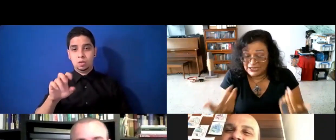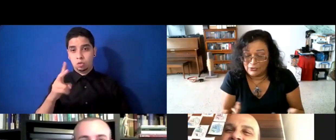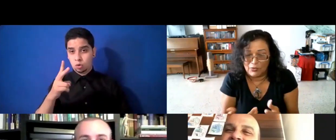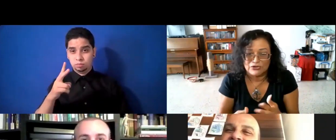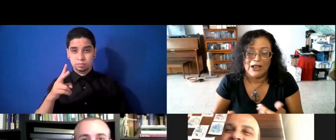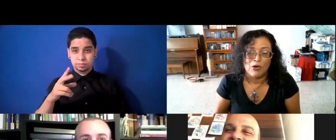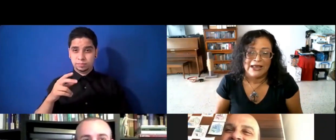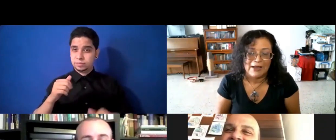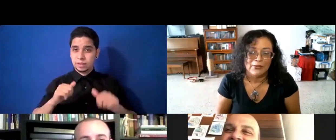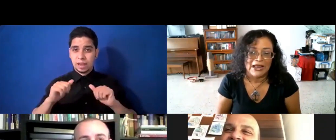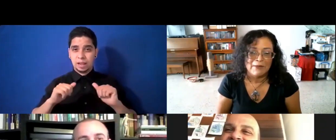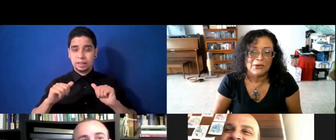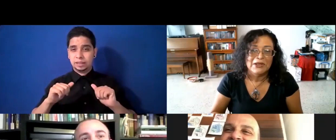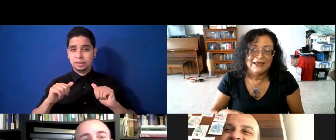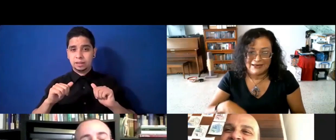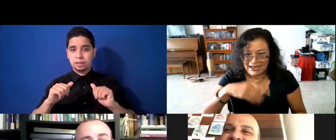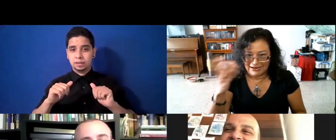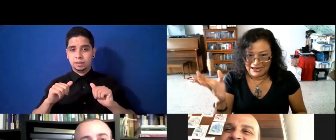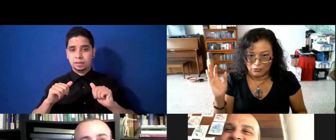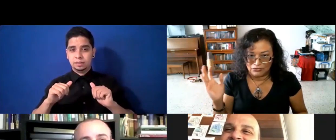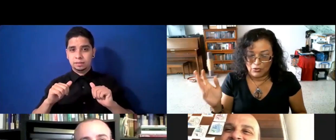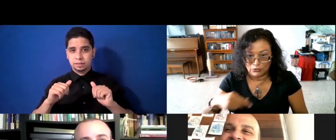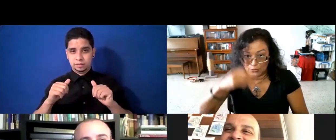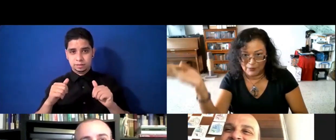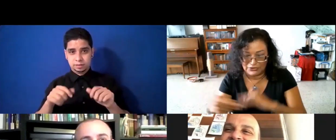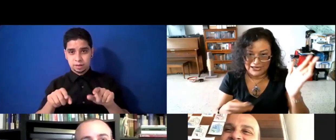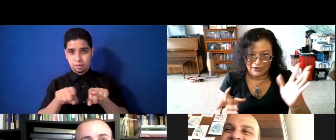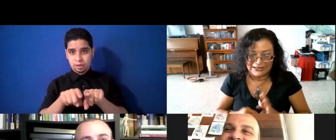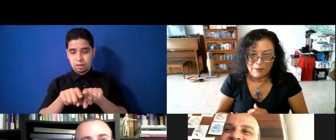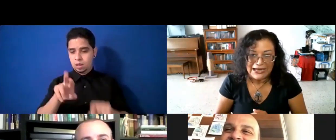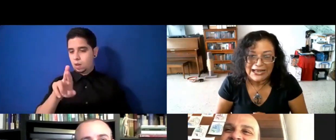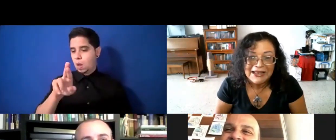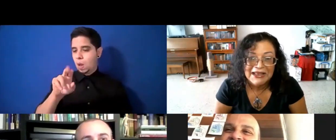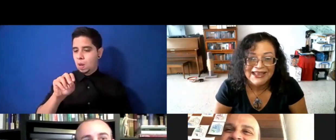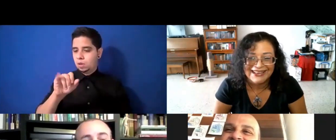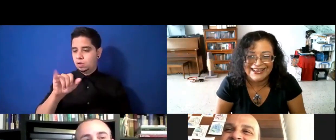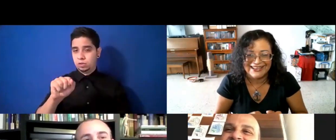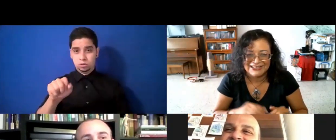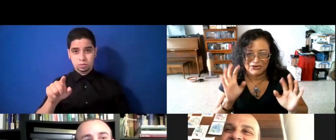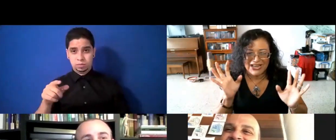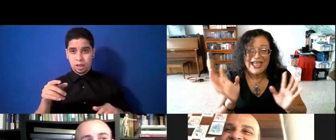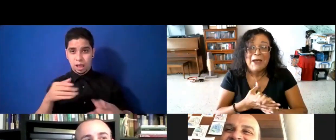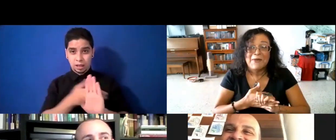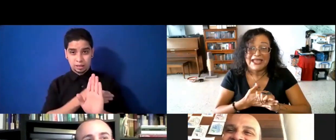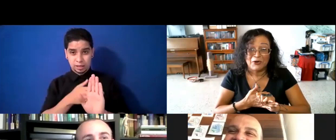tenido en nuestro plazo a Anne, por ejemplo, y a Rosquillo, que estuvo en deportes y ahora está en baile. Yo ya, pero